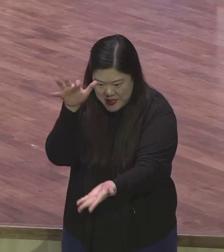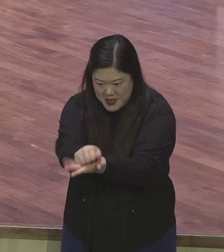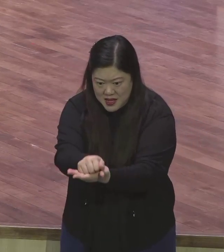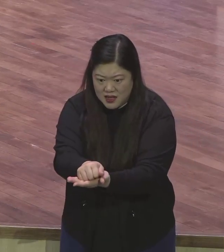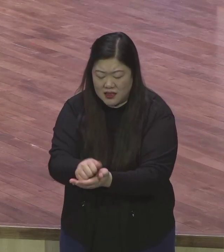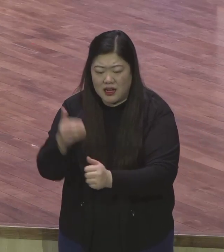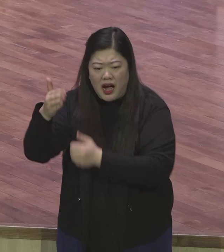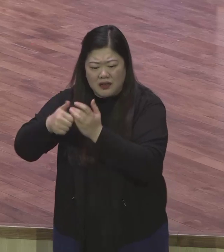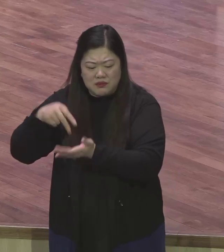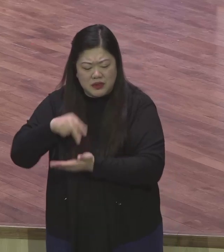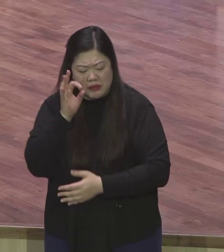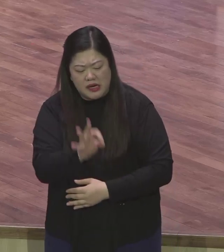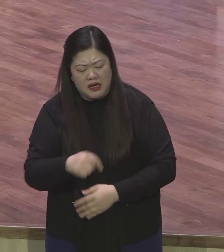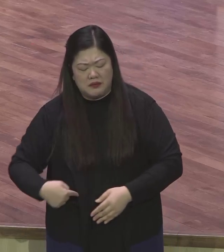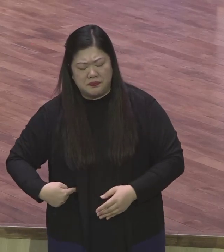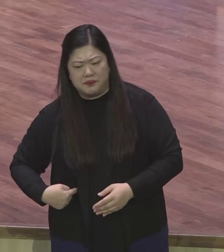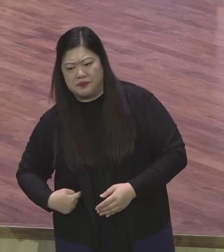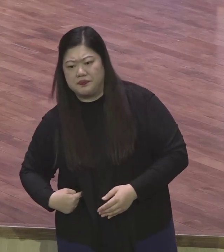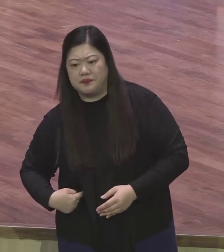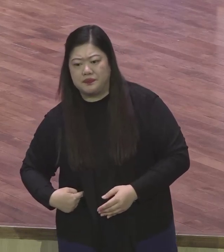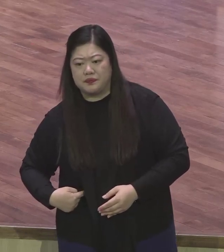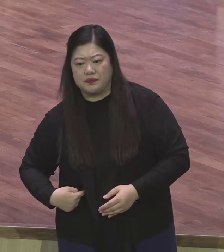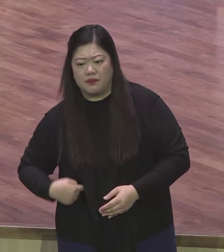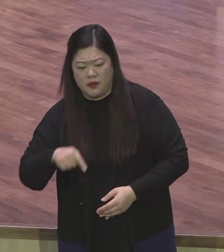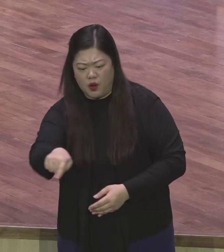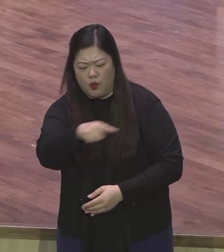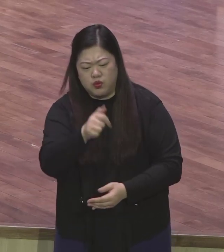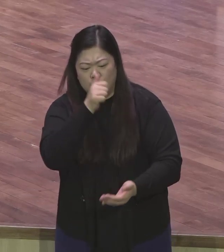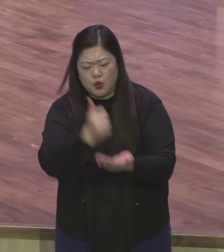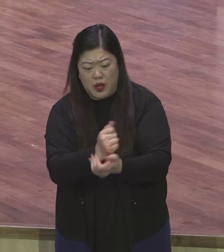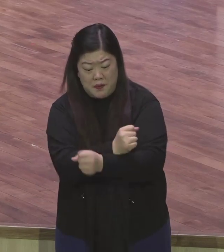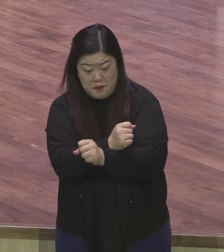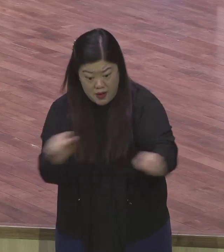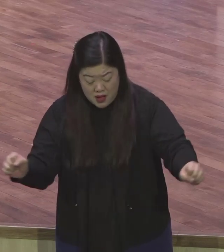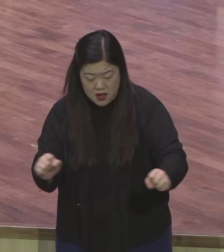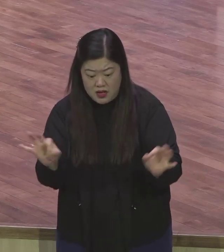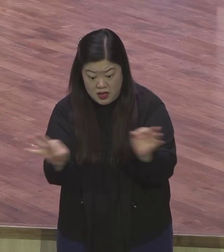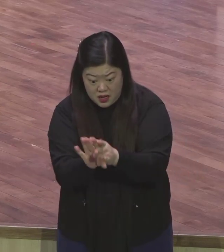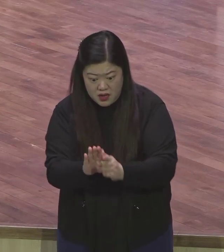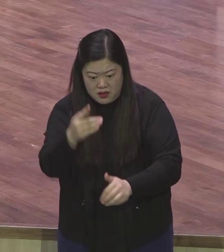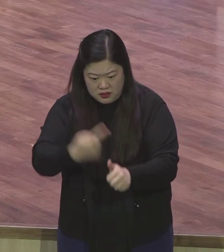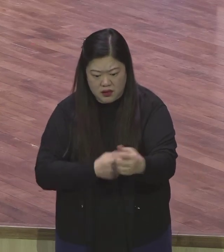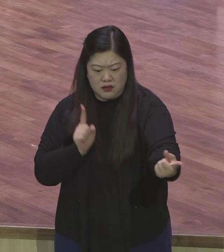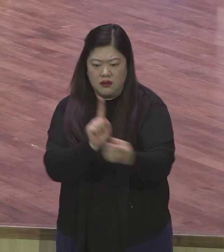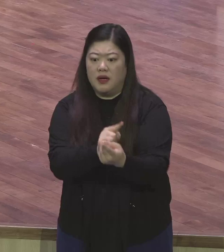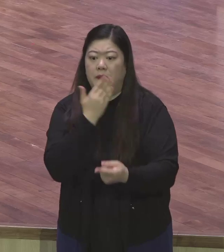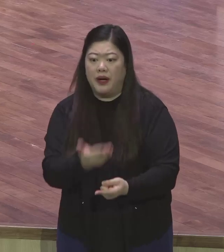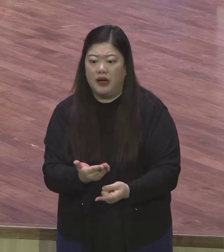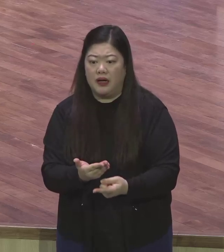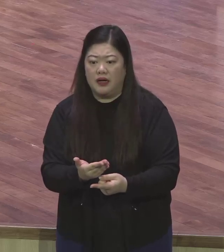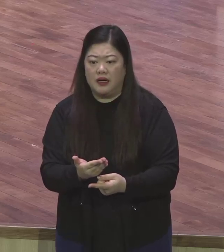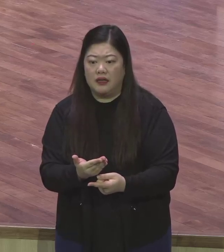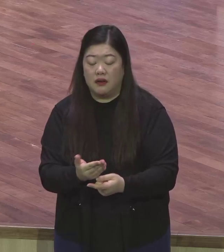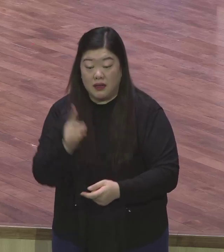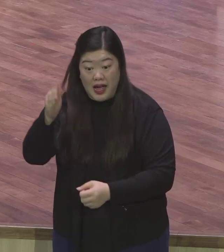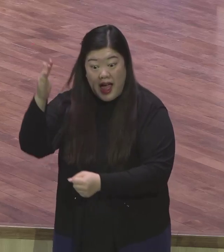해결시켜주기 위해서 죄를 해결해 주야 빠져나오죠 하나님은 어려우심이라 죄를 싫어합니다 그래서